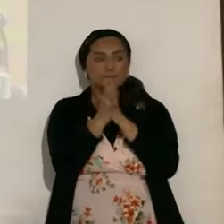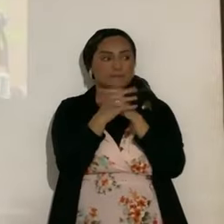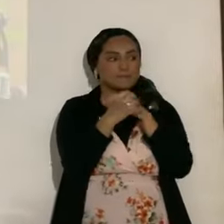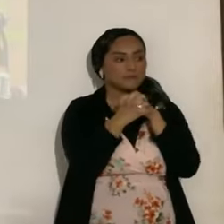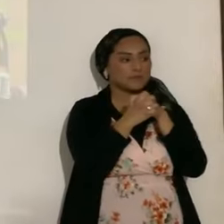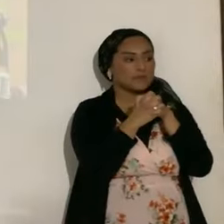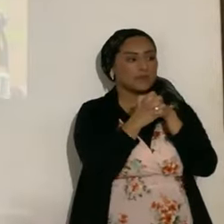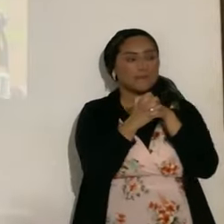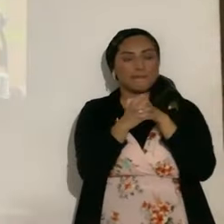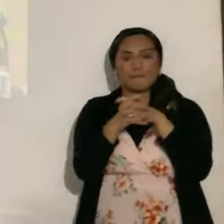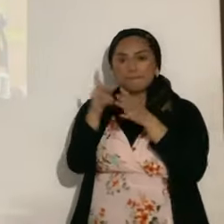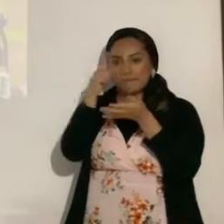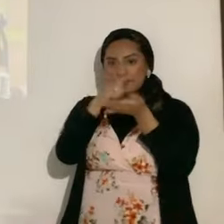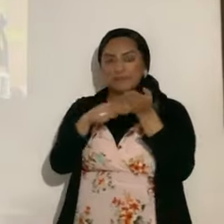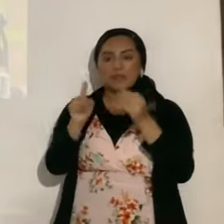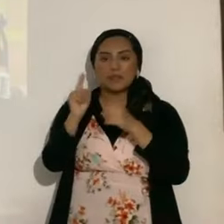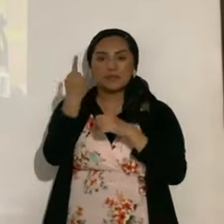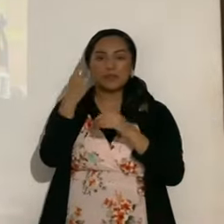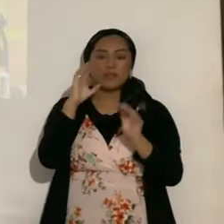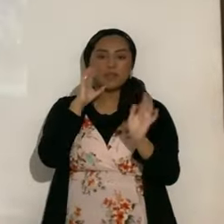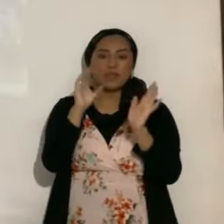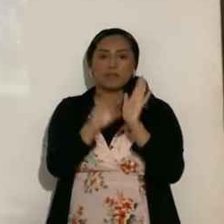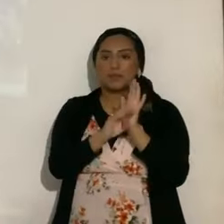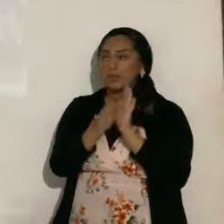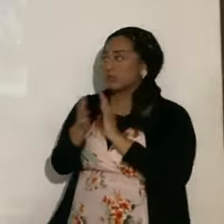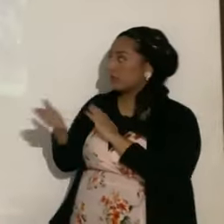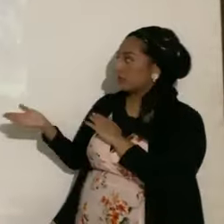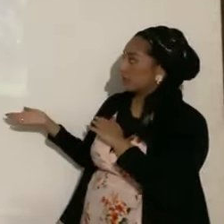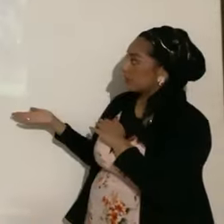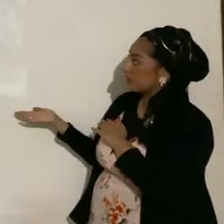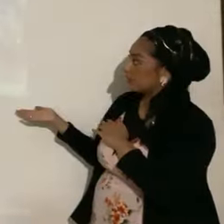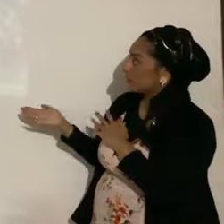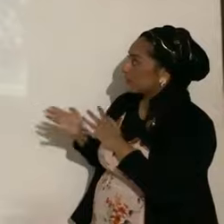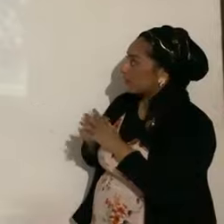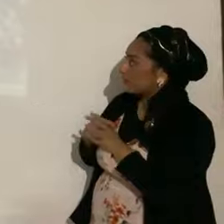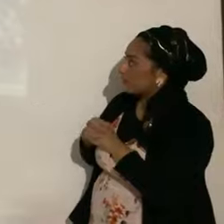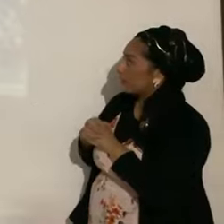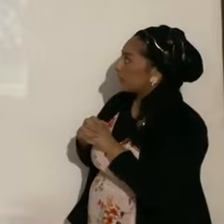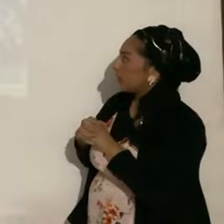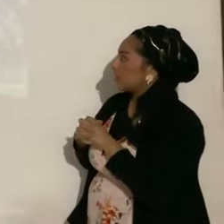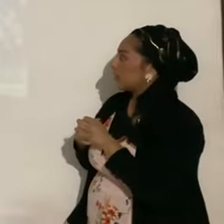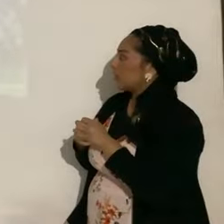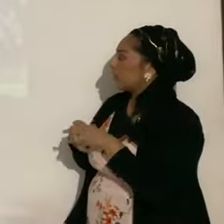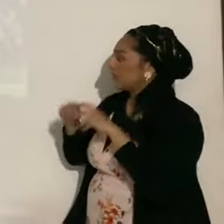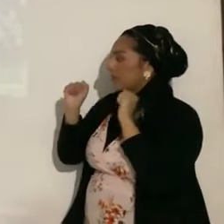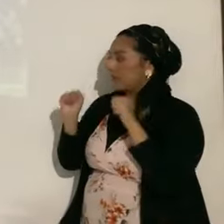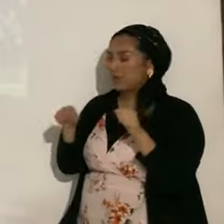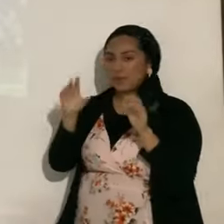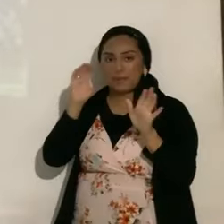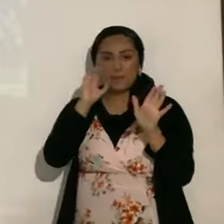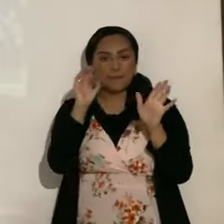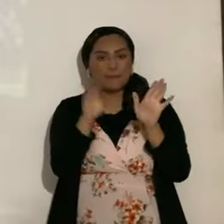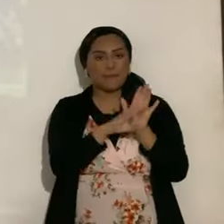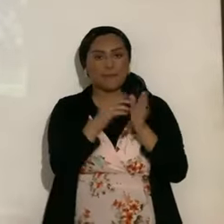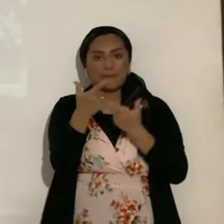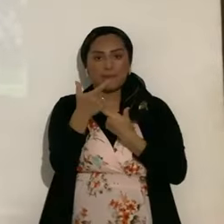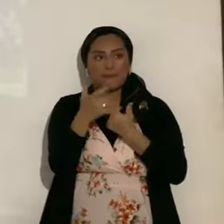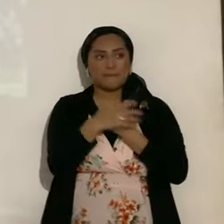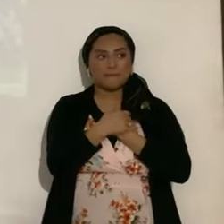Vamos a ver la primer diapositiva, para que ustedes vayan a entender y yo les vaya explicando. Pueden tomarle una fotografía, hermanos, por favor. Ahí